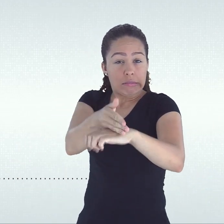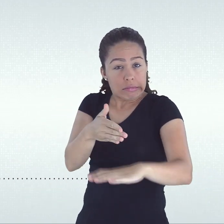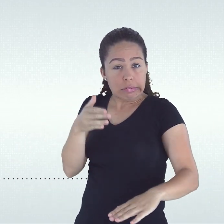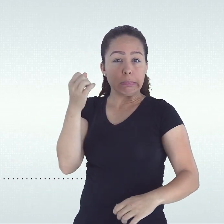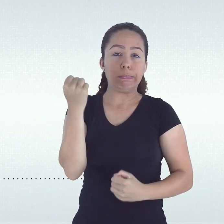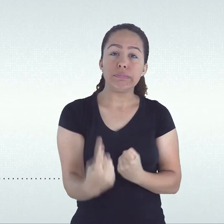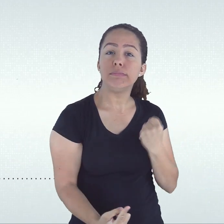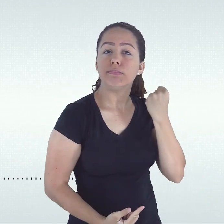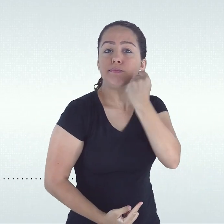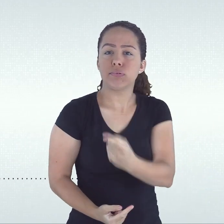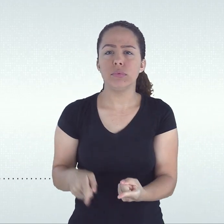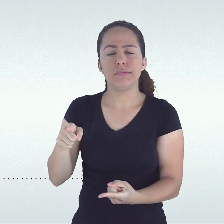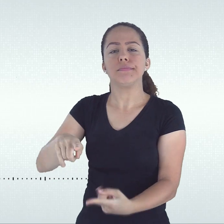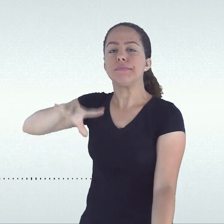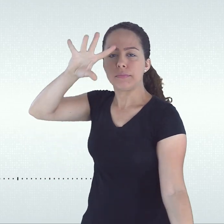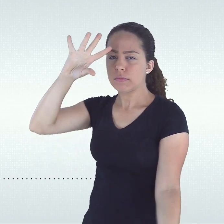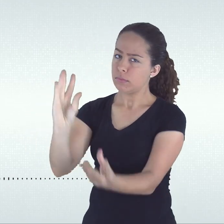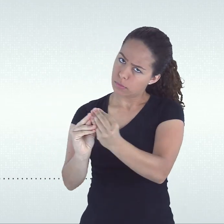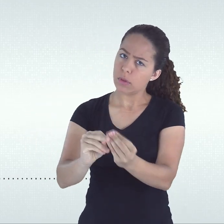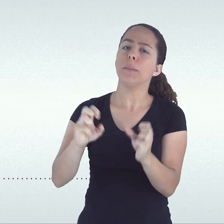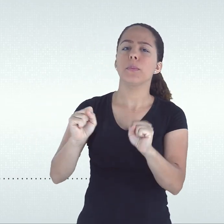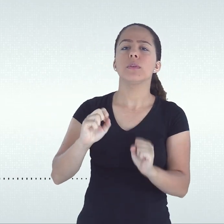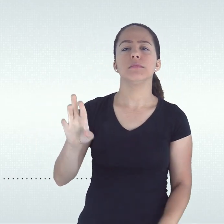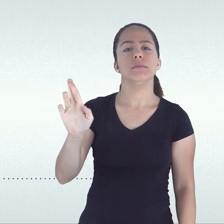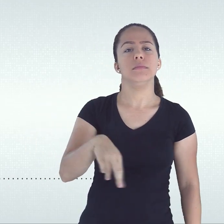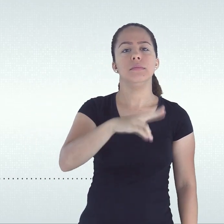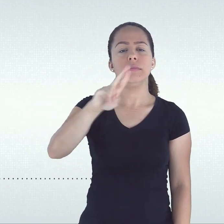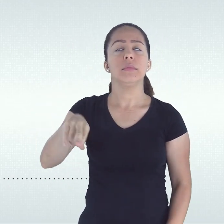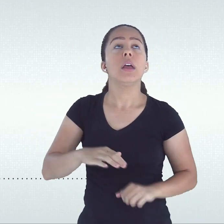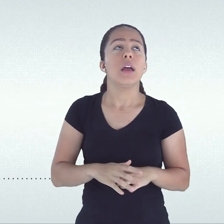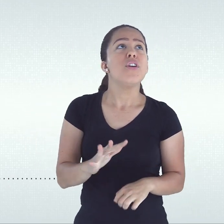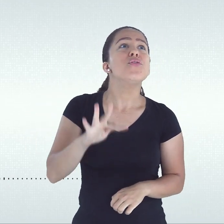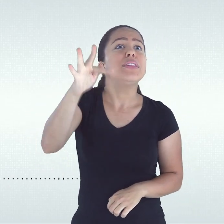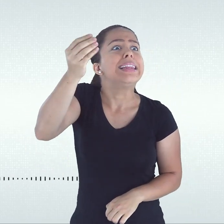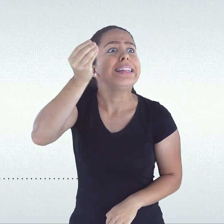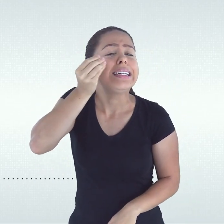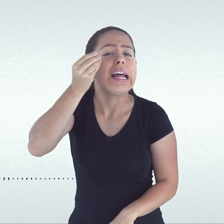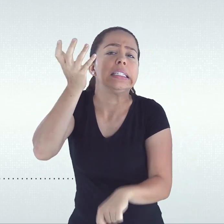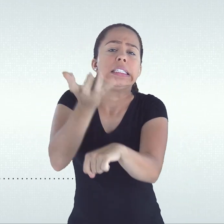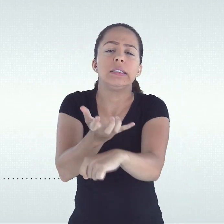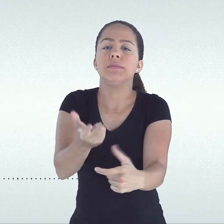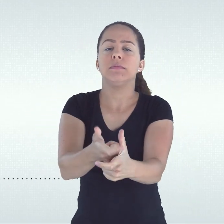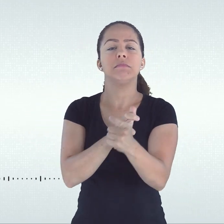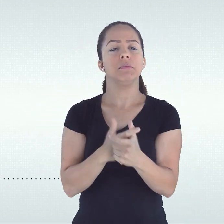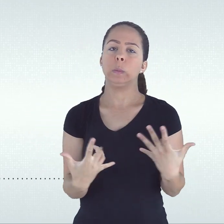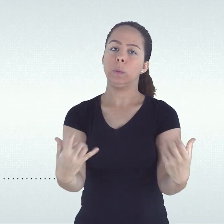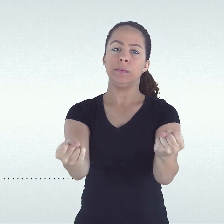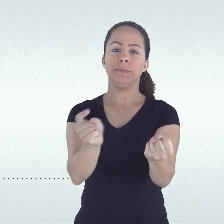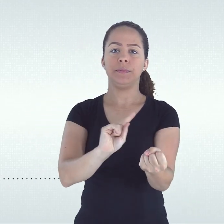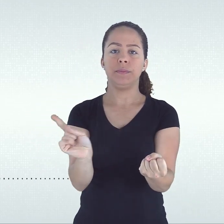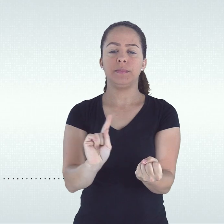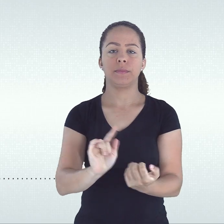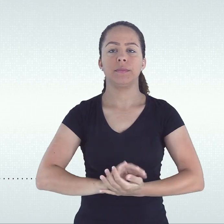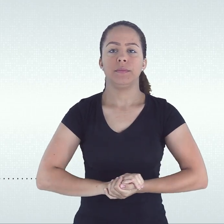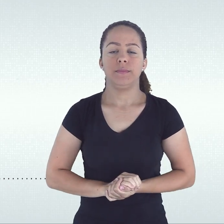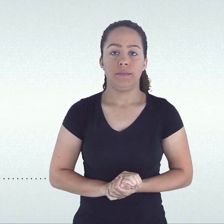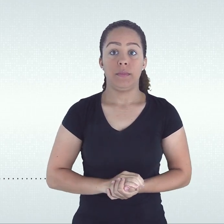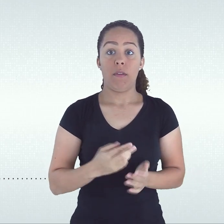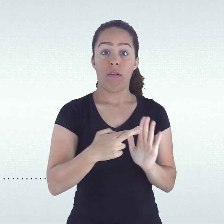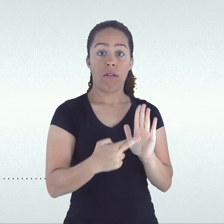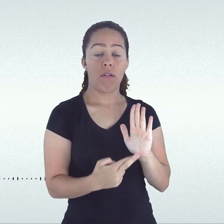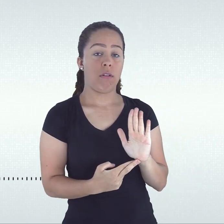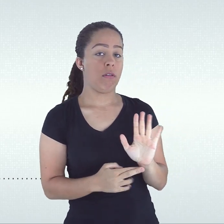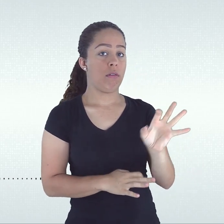permitindo, neste caso, a promoção parcial. Amparado pela legislação, o ROD